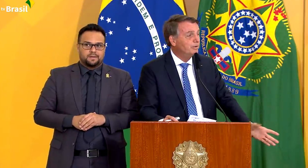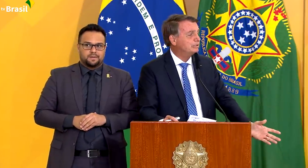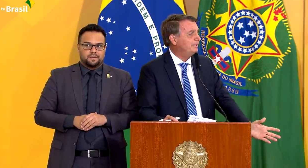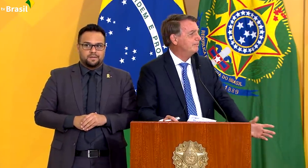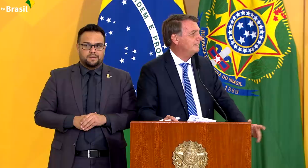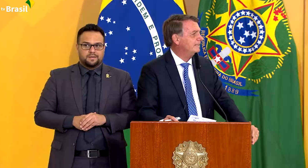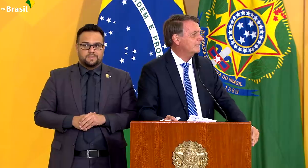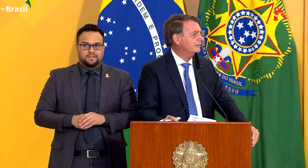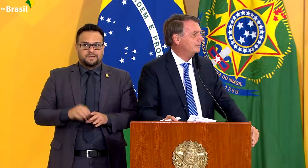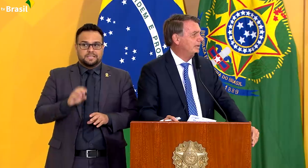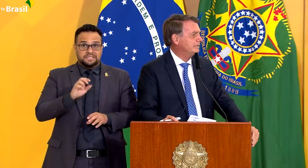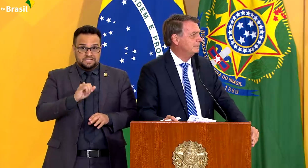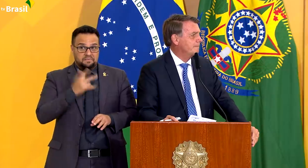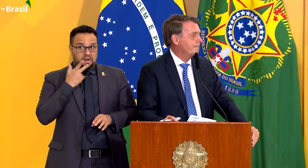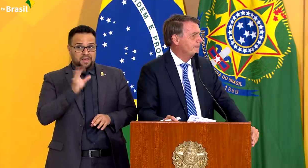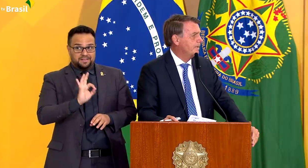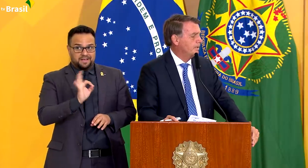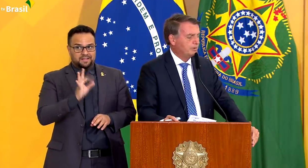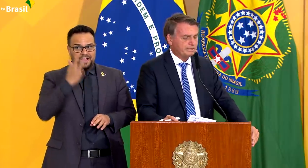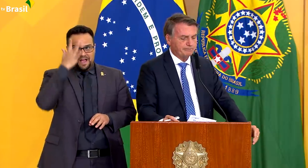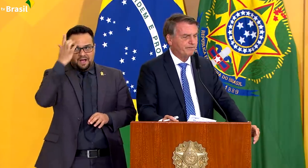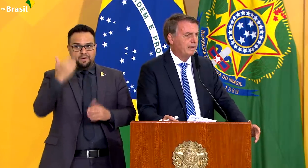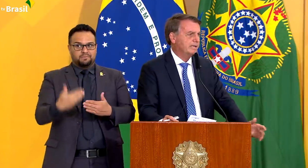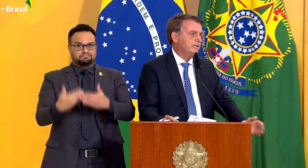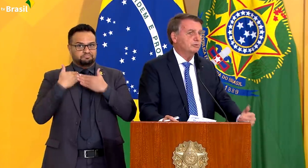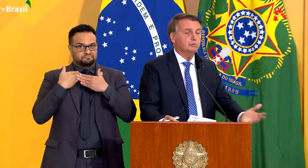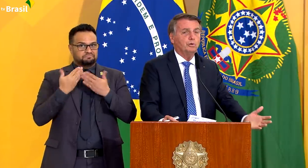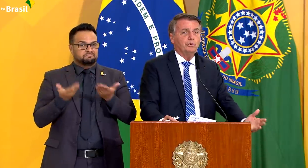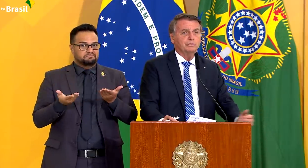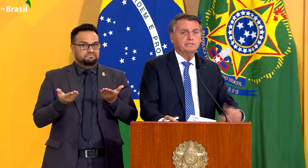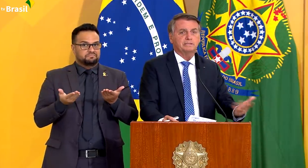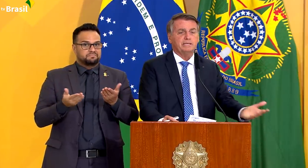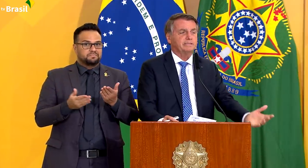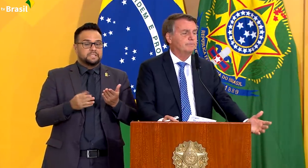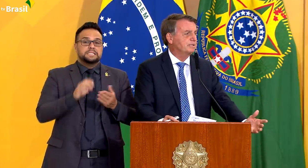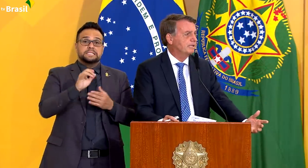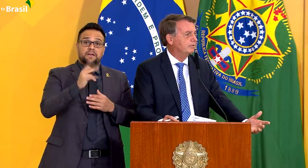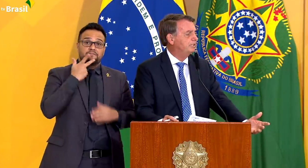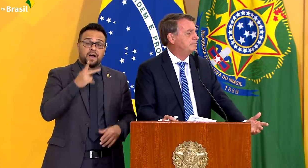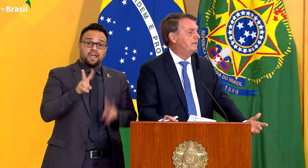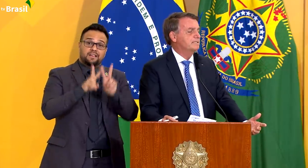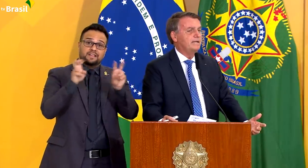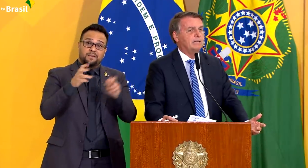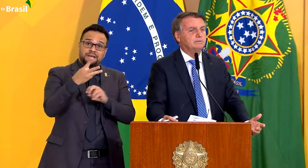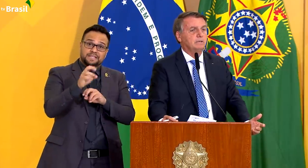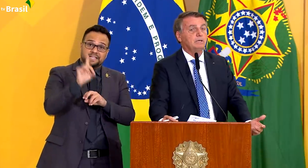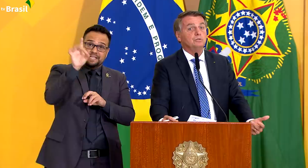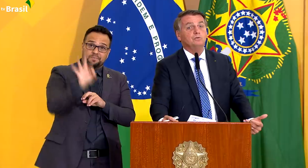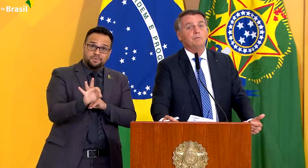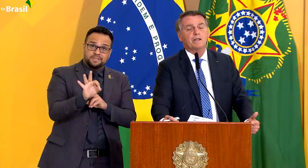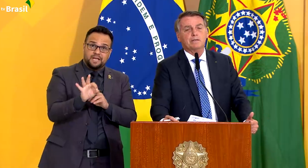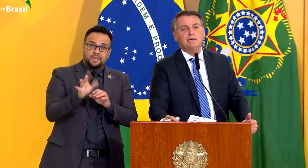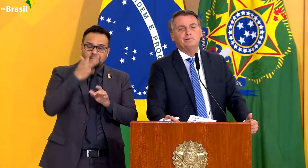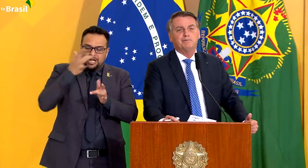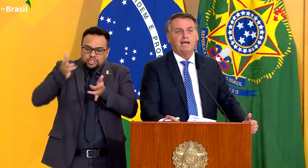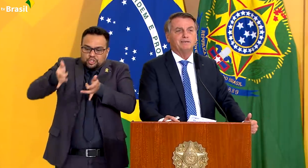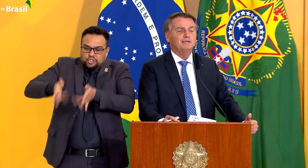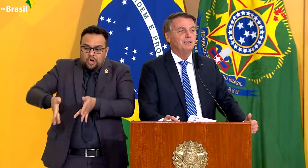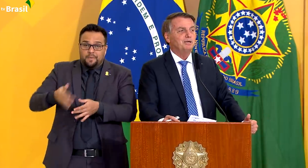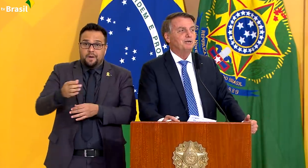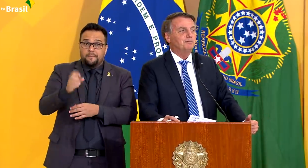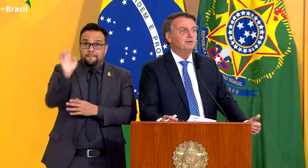É muito bem-vindo a essa proposta. Quando se fala que em torno de 30% é desperdiçado, no Brasil